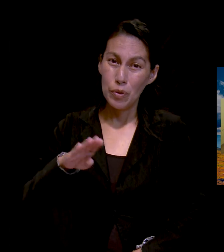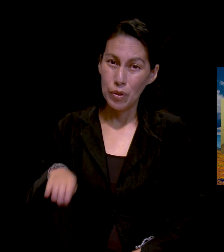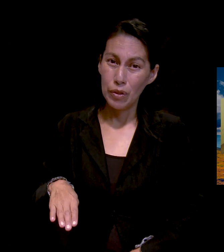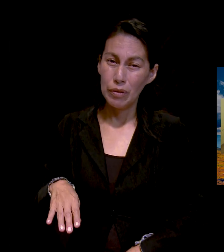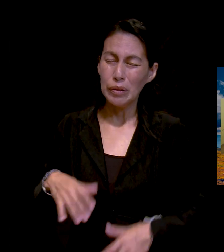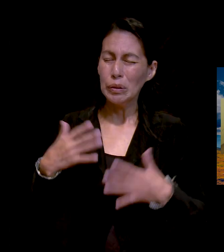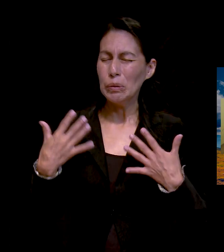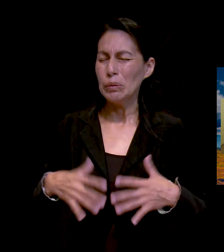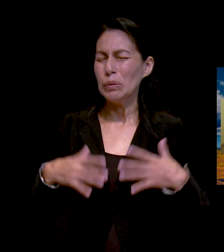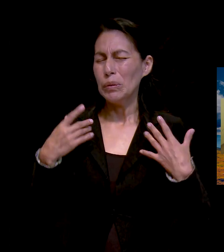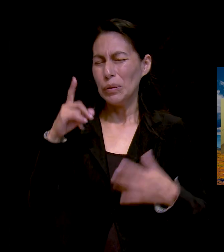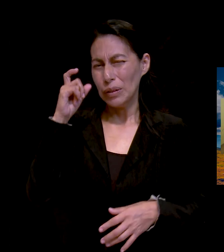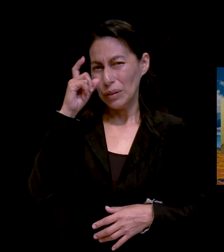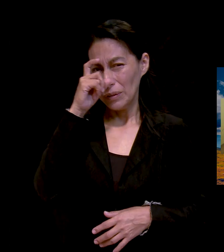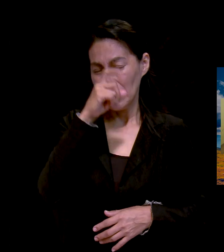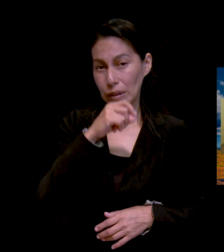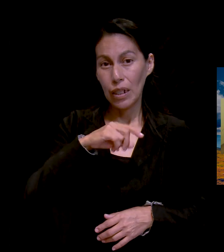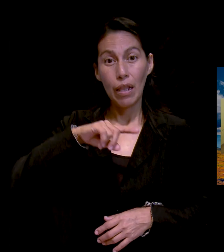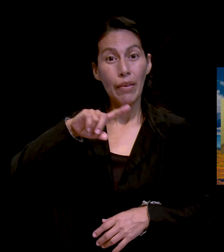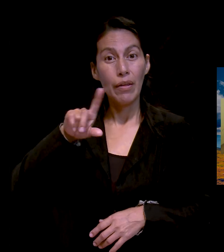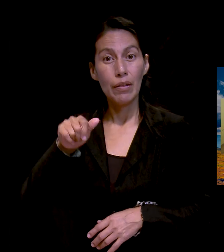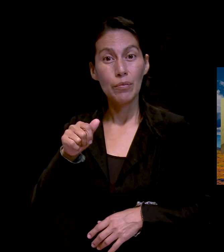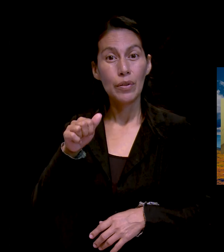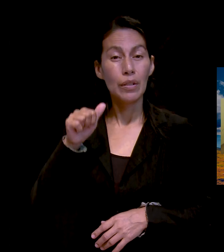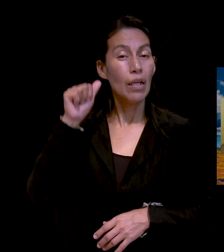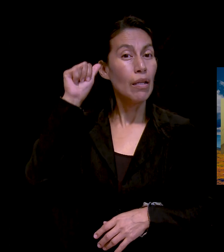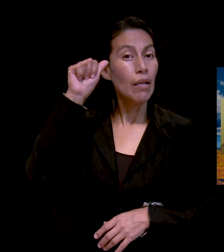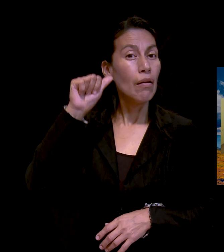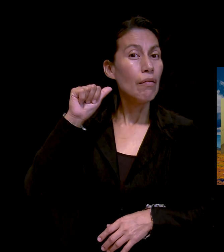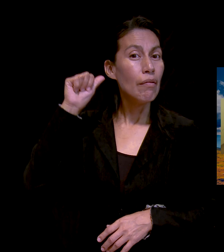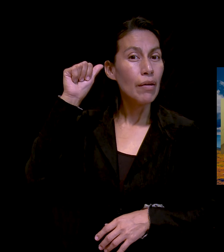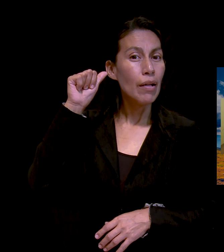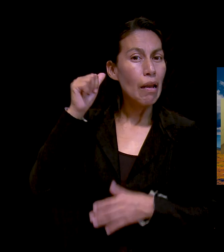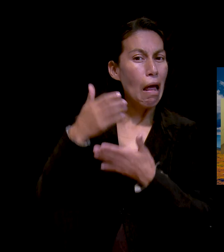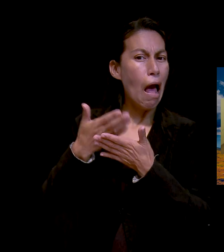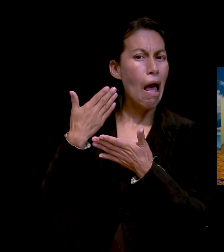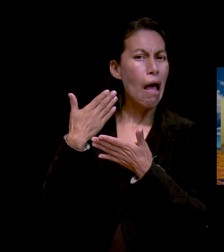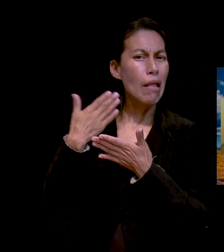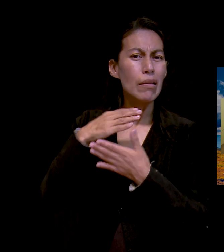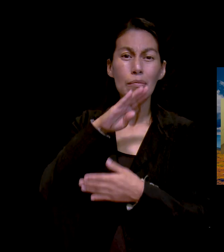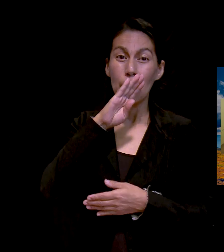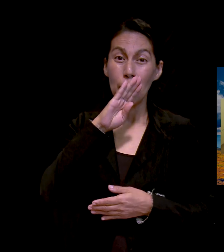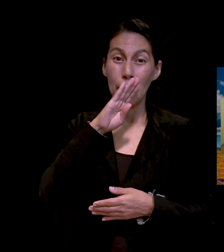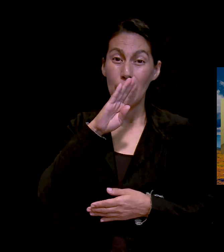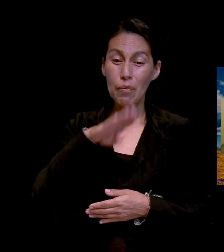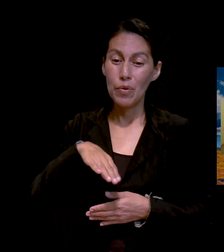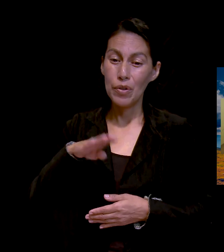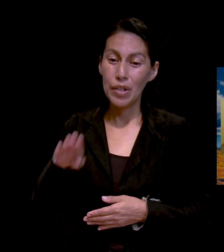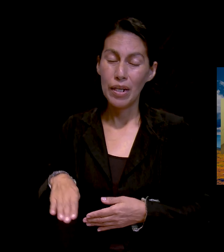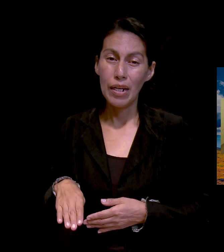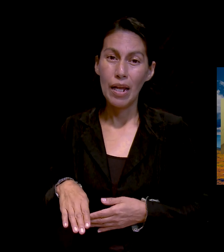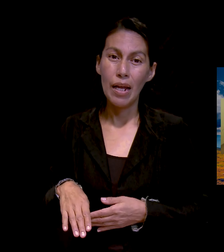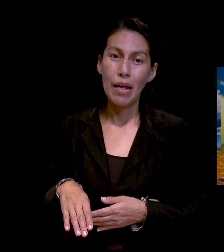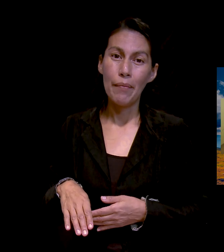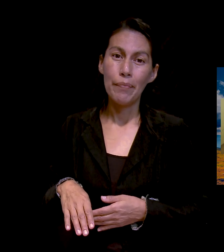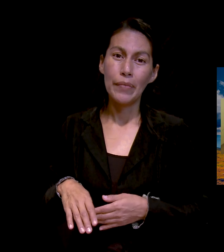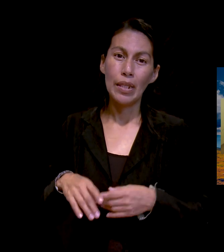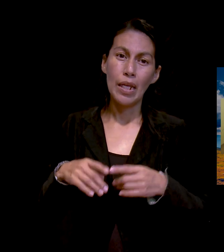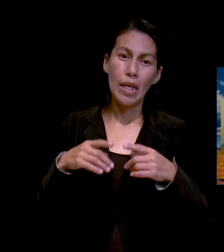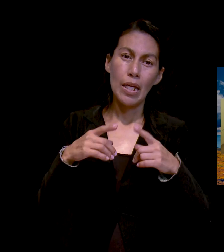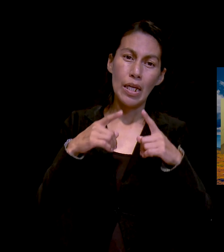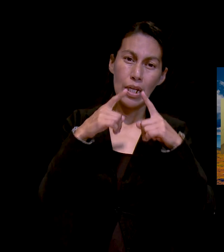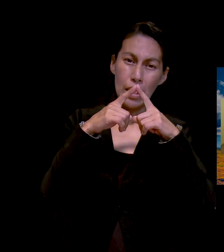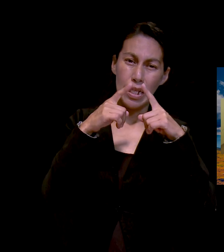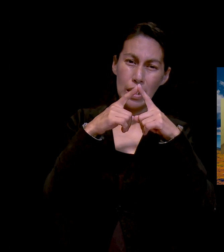muriera mi mamá, pues mi papá tuvo un accidente. Un sábado iba saliendo de la iglesia y justo en la esquina antes de llegar a la casa, como tres,